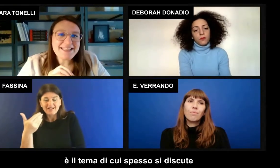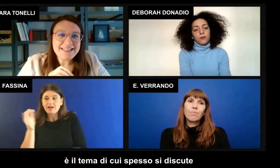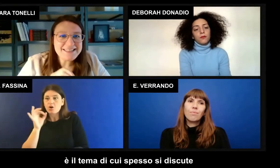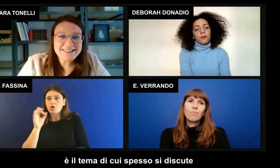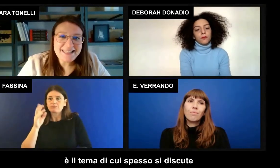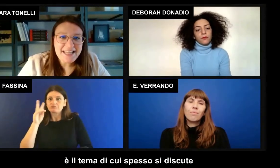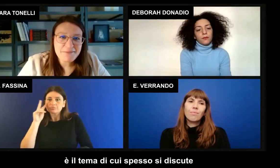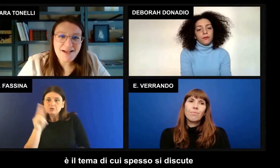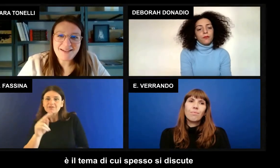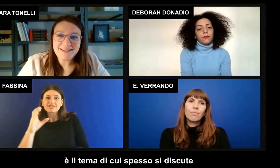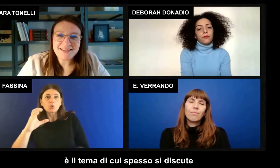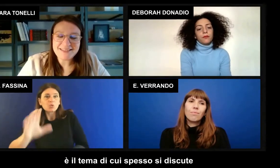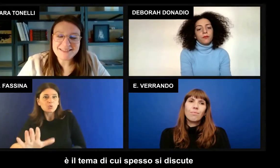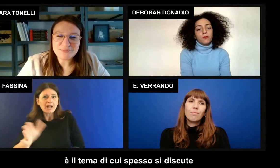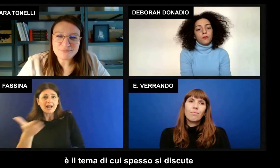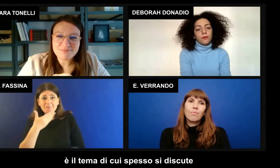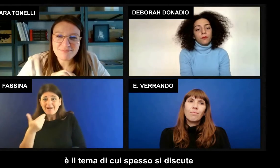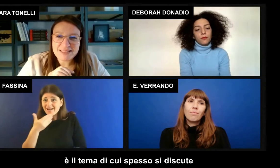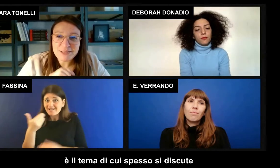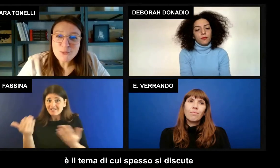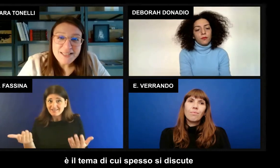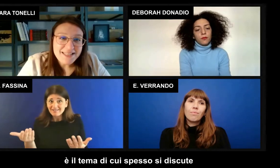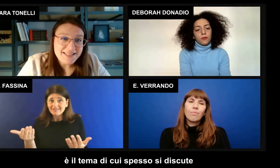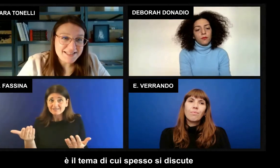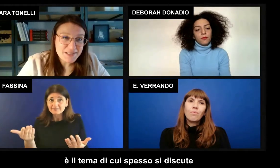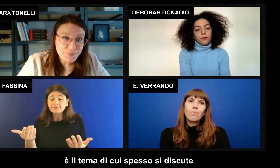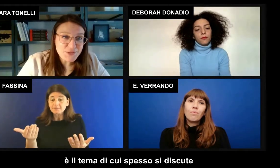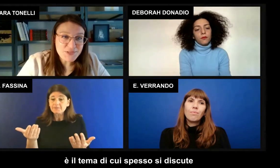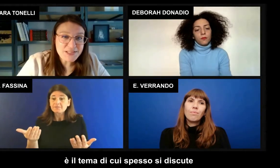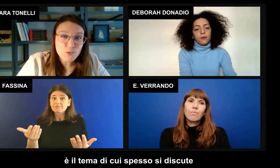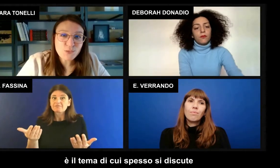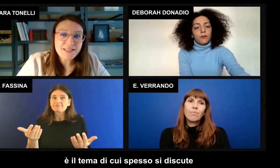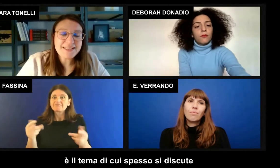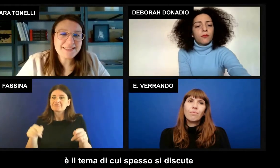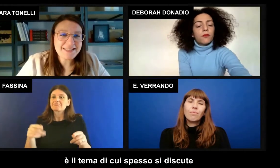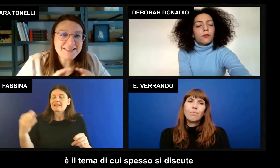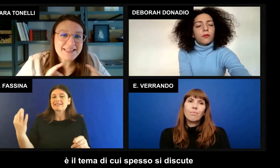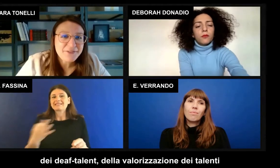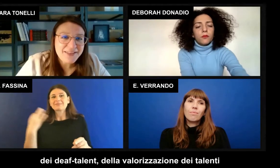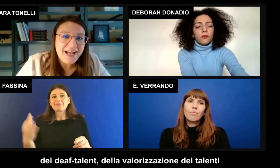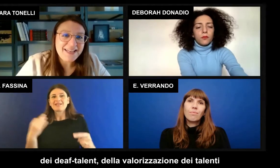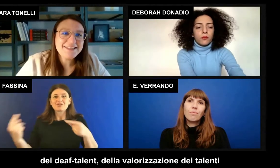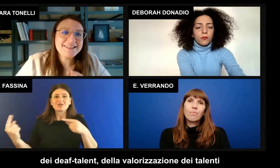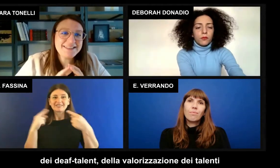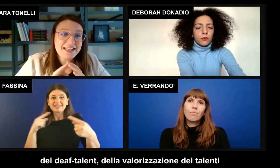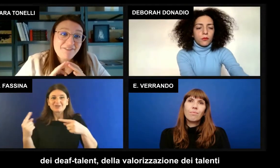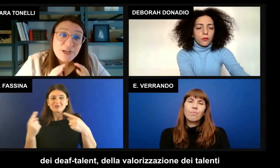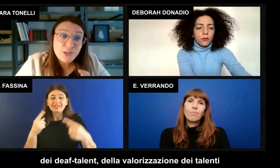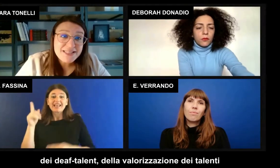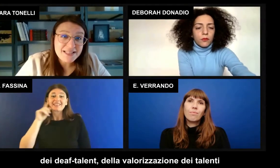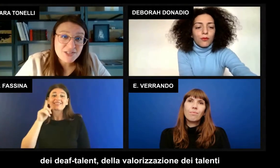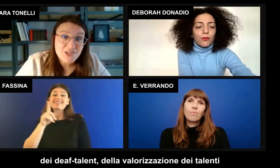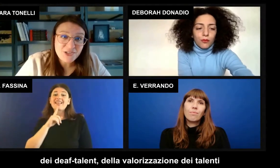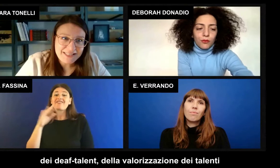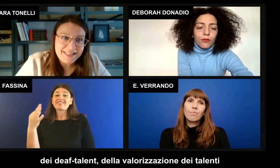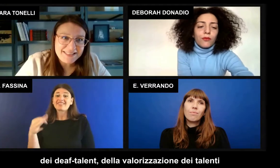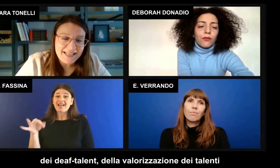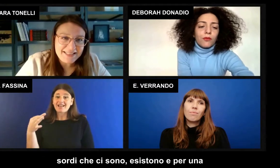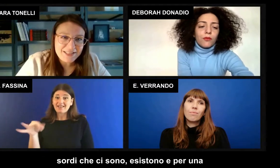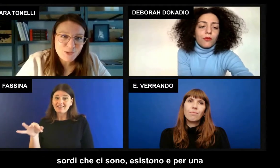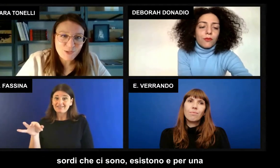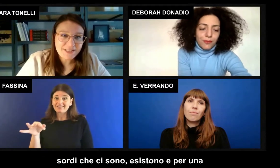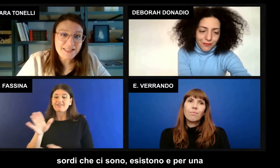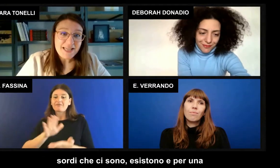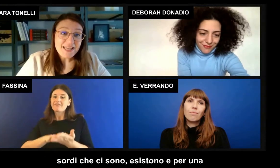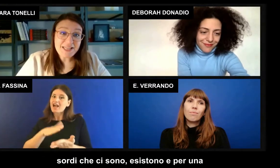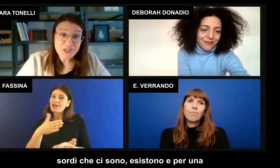È il tema di cui spesso si discute dei death talent, della valorizzazione dei